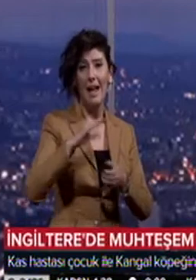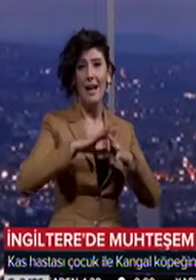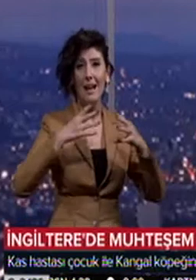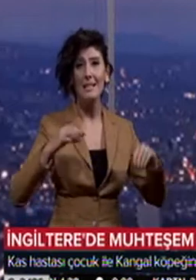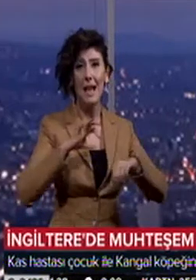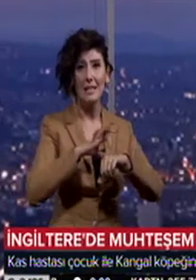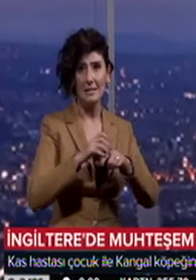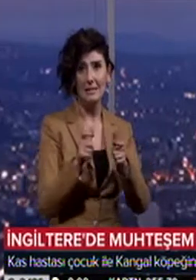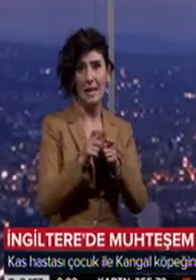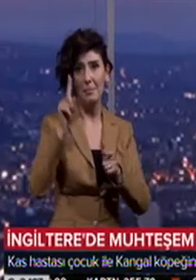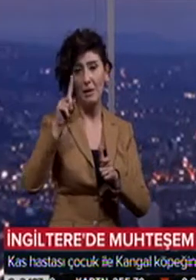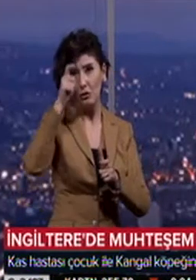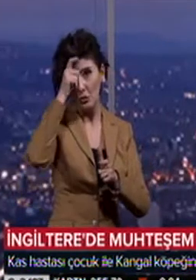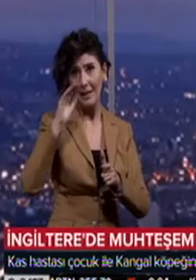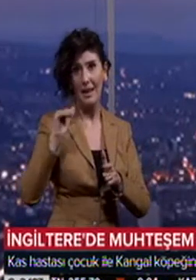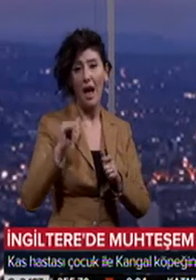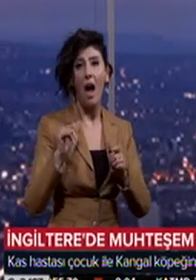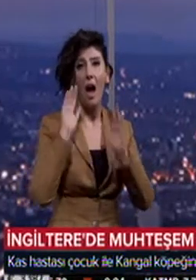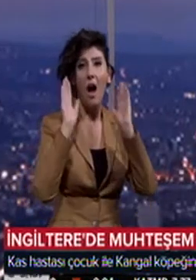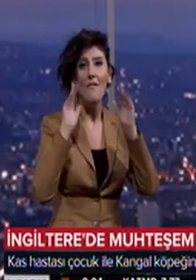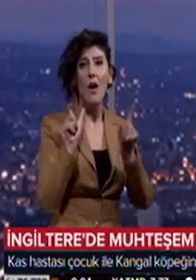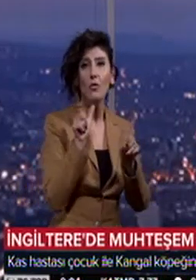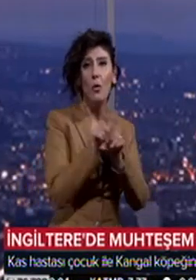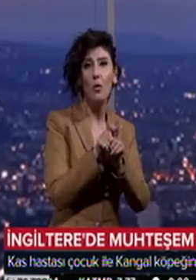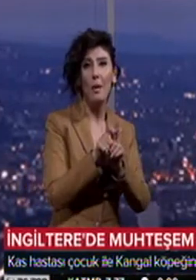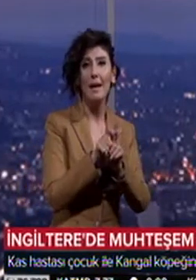Bir Türk lirası da hayvanları korumak için kurulan yaşam hakları derneğine bağışlanıyor.